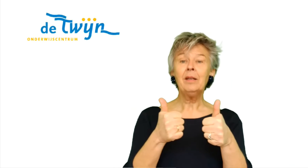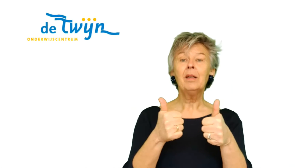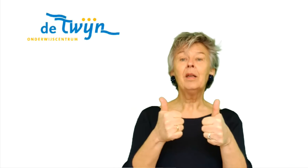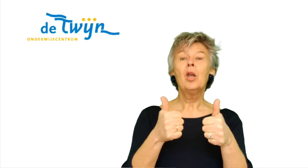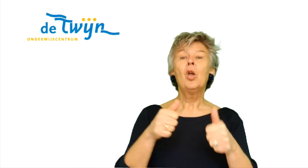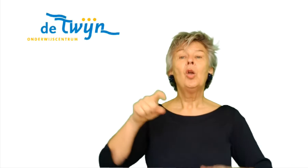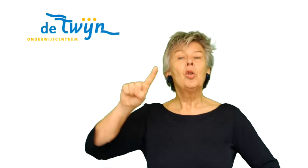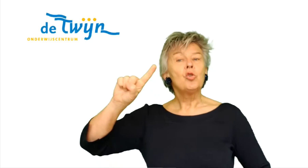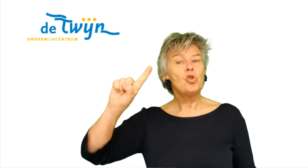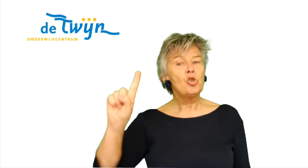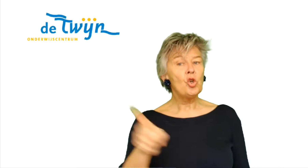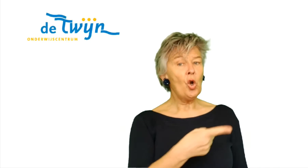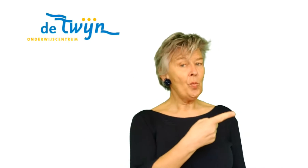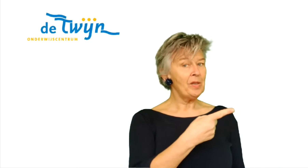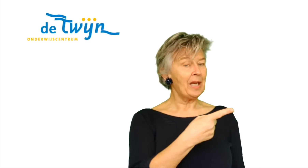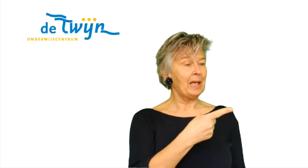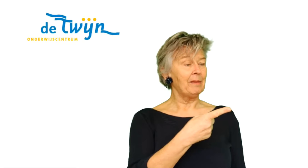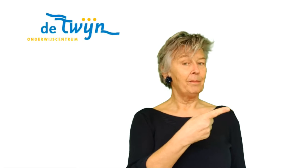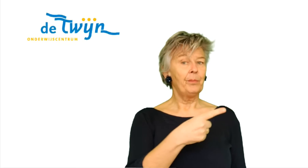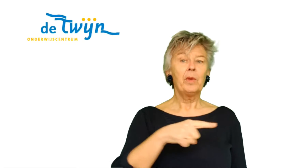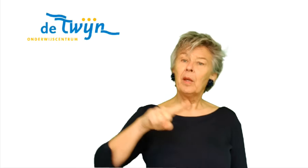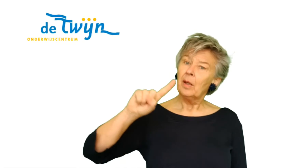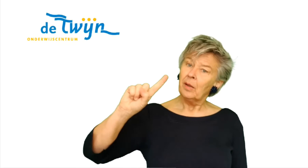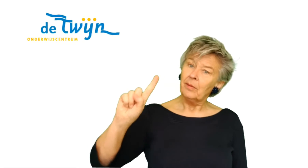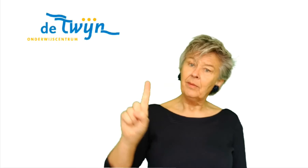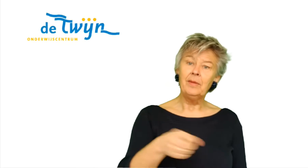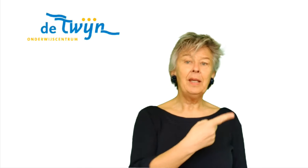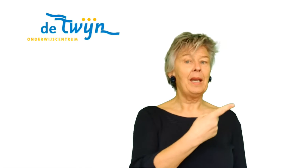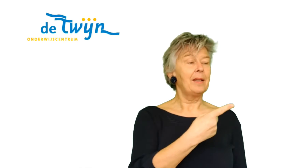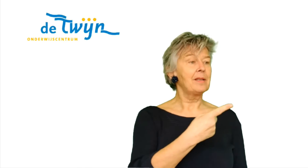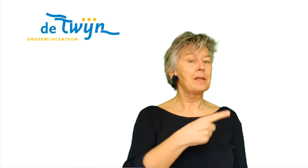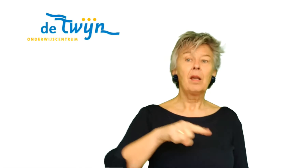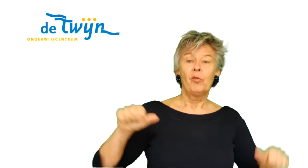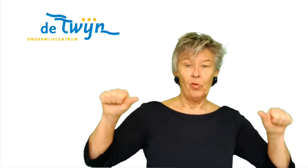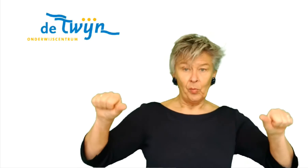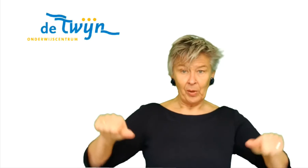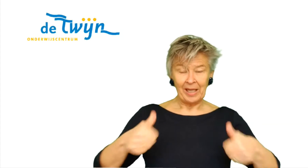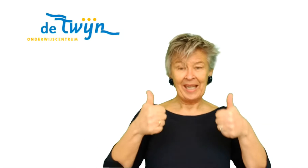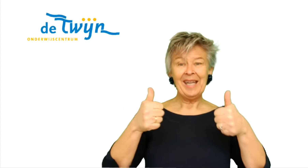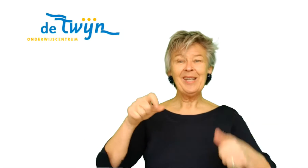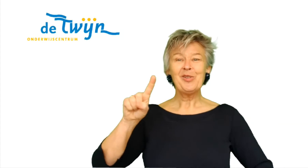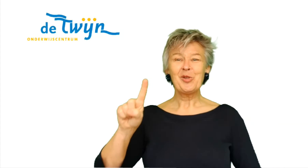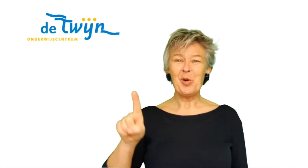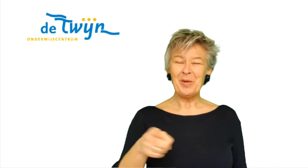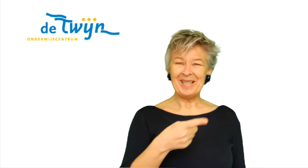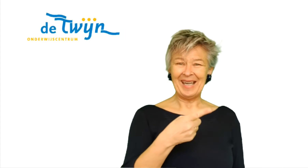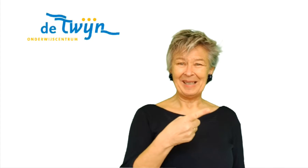zo meteen. Direct. We beginnen zo meteen.